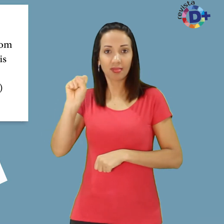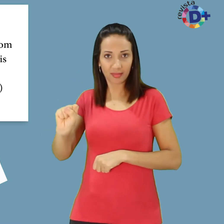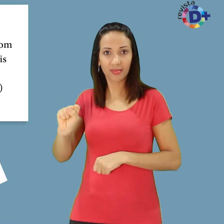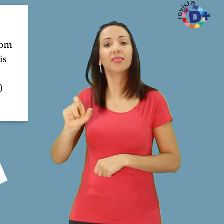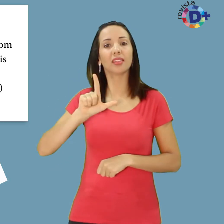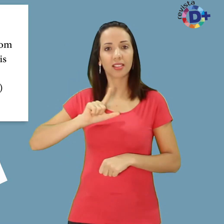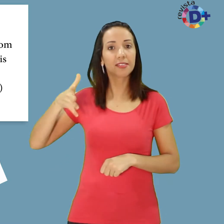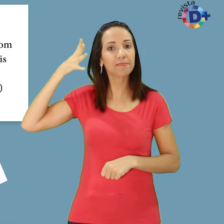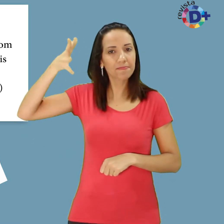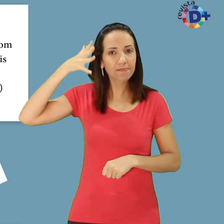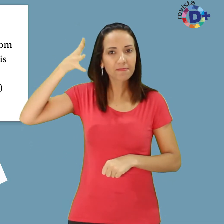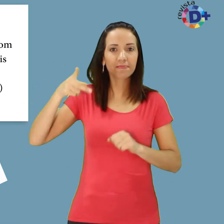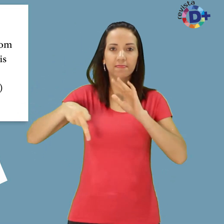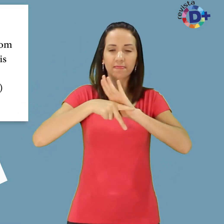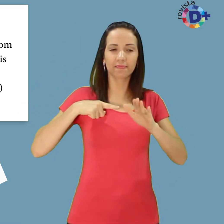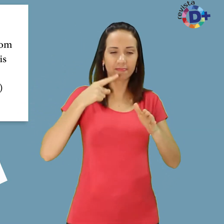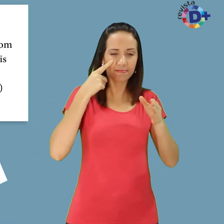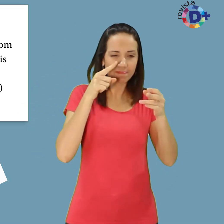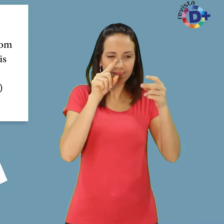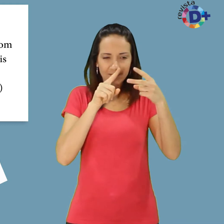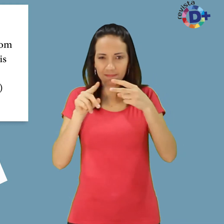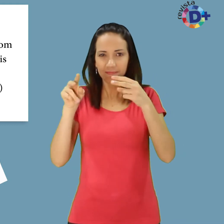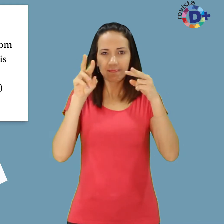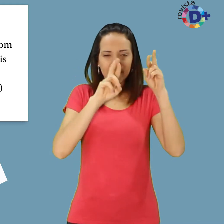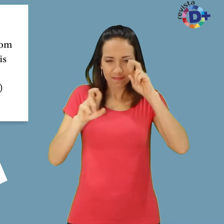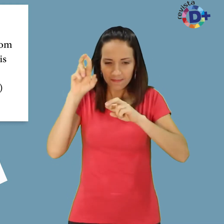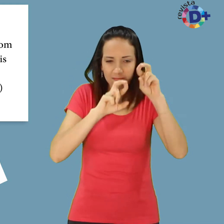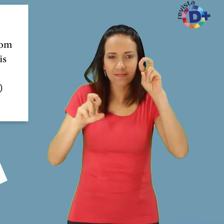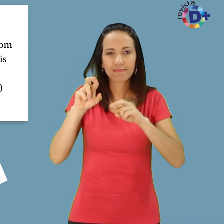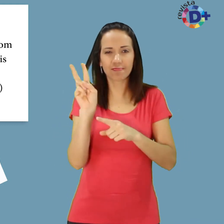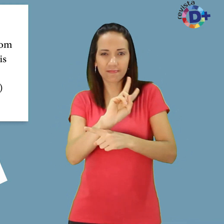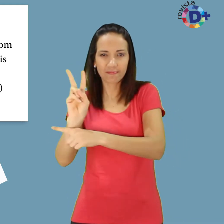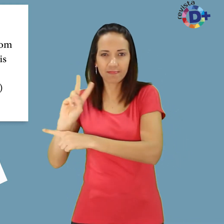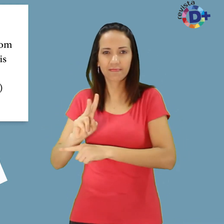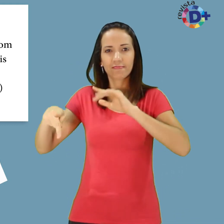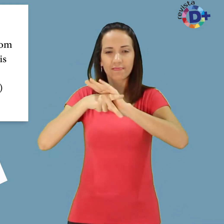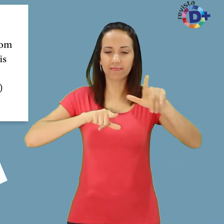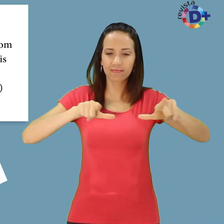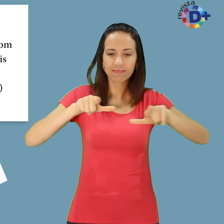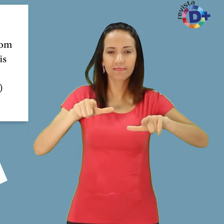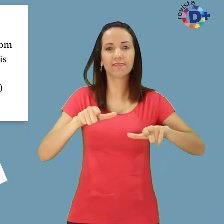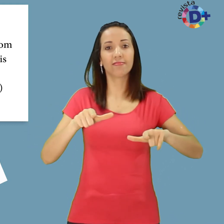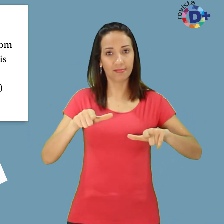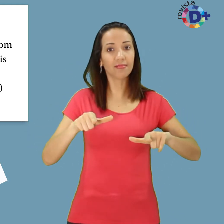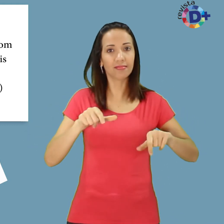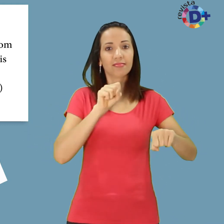Auditor Fiscal do Trabalho da Superintendência Regional do Trabalho e Emprego do Estado de São Paulo